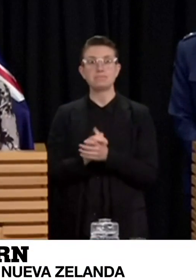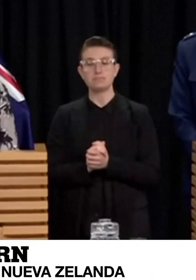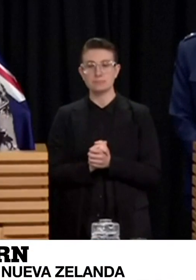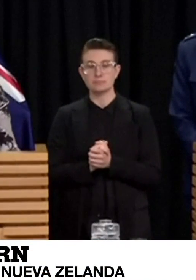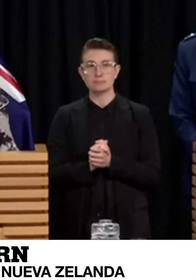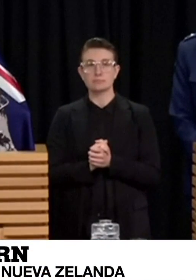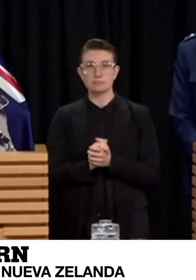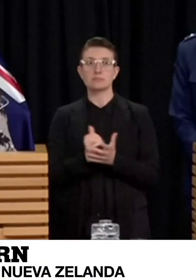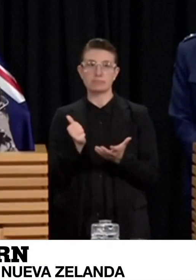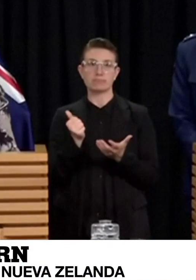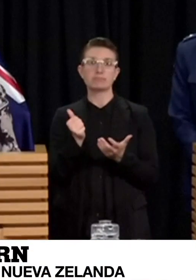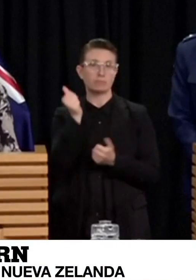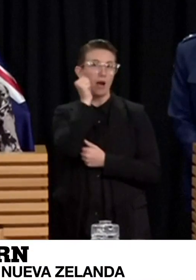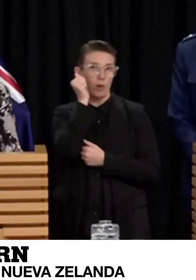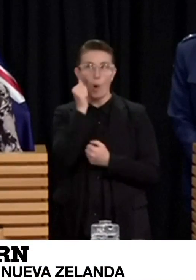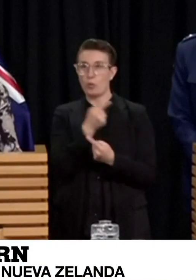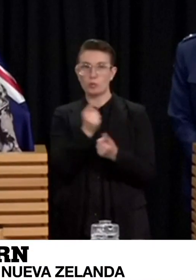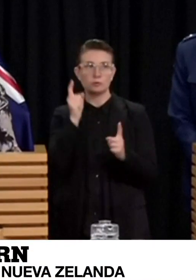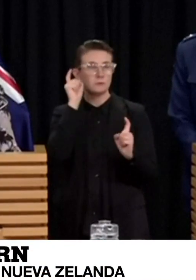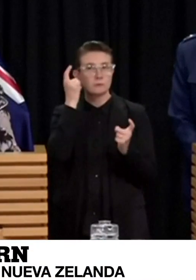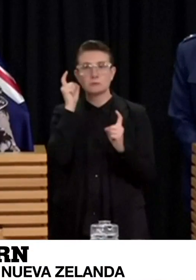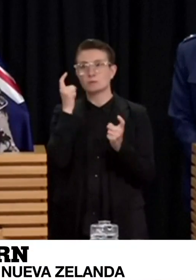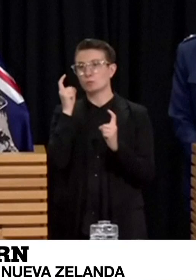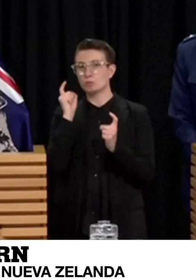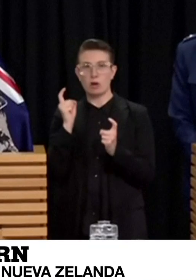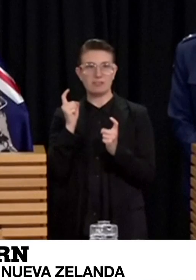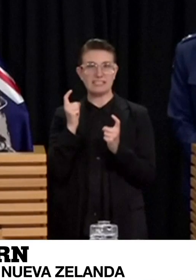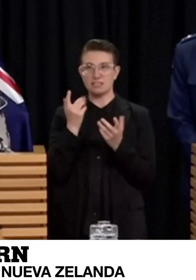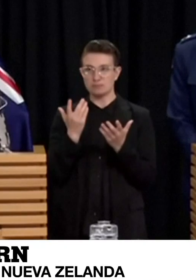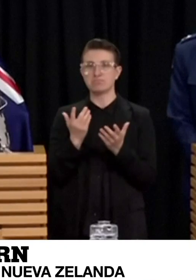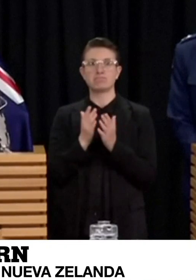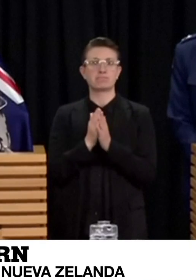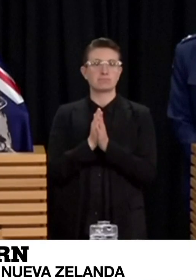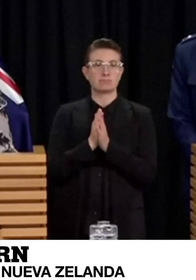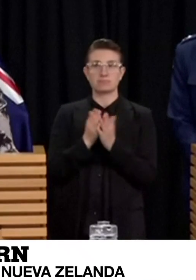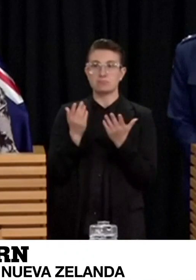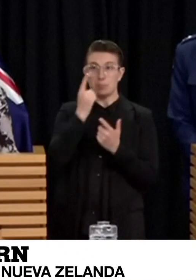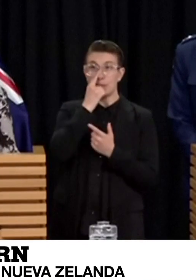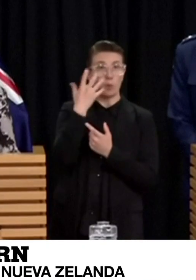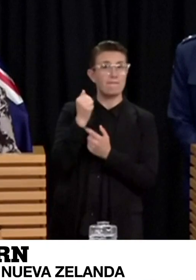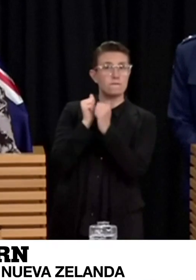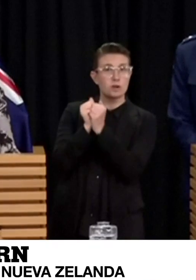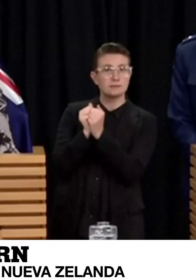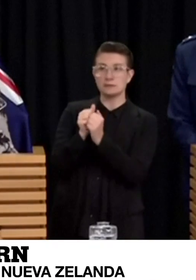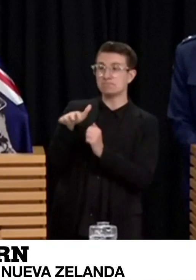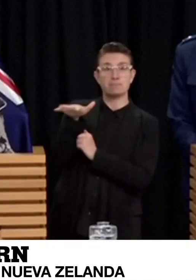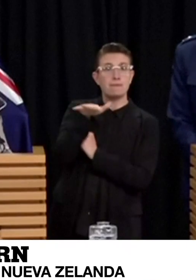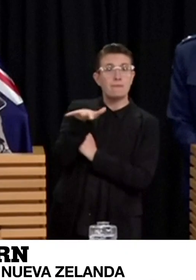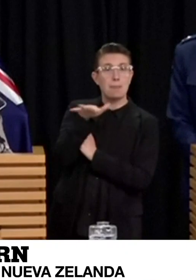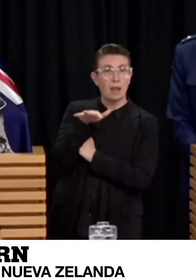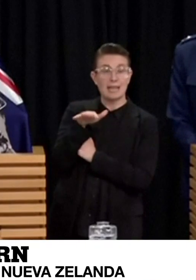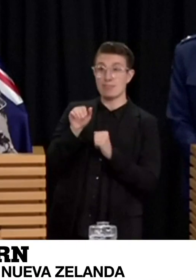Sé que habrá una gran preocupación y ansiedad para quienes tenían a sus seres queridos en la isla o en sus alrededores en ese momento.